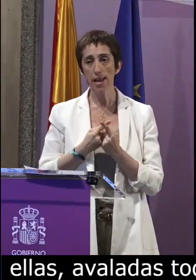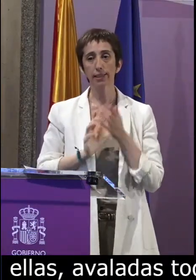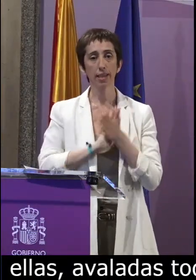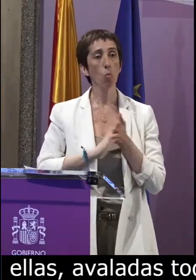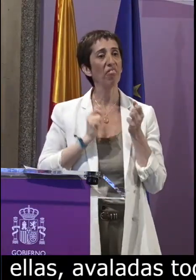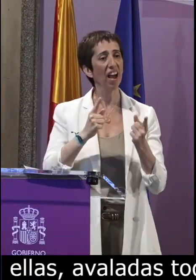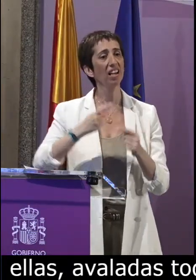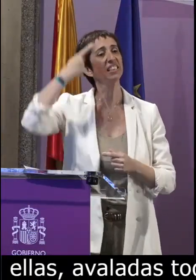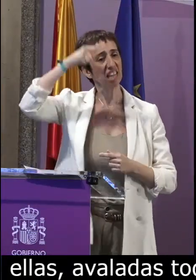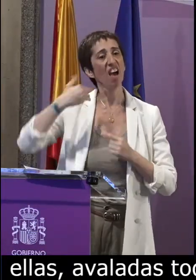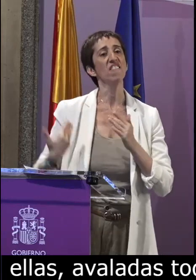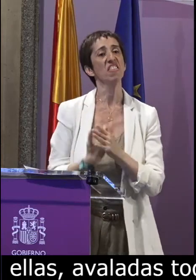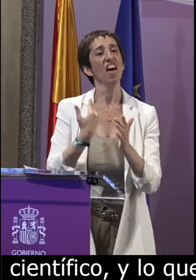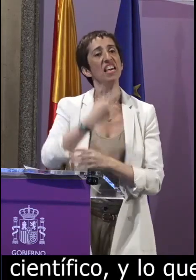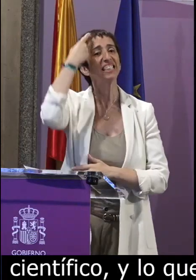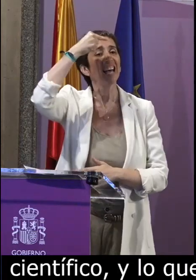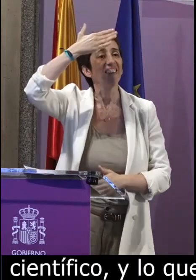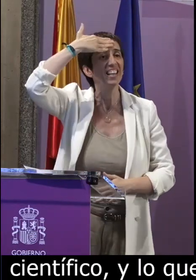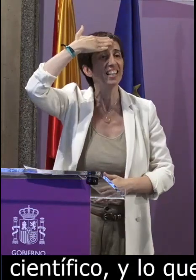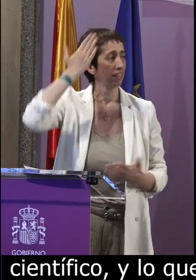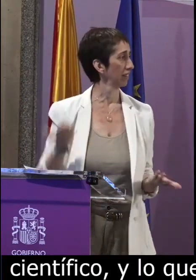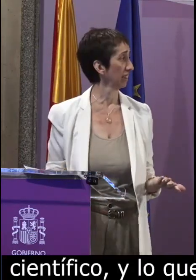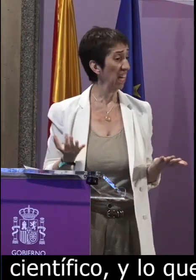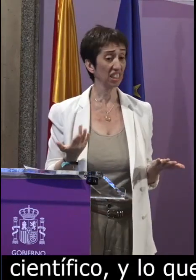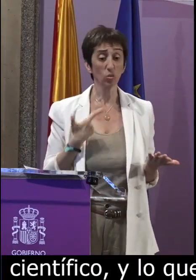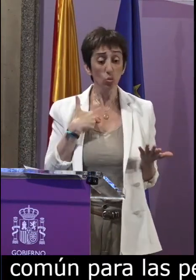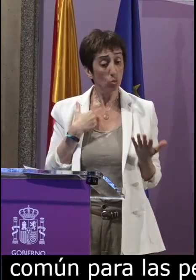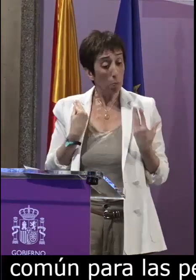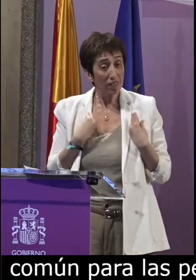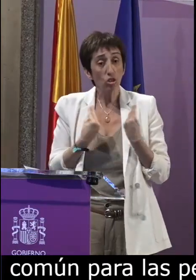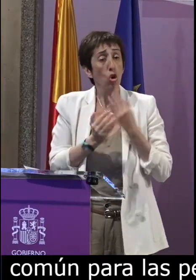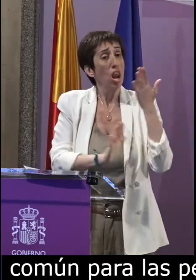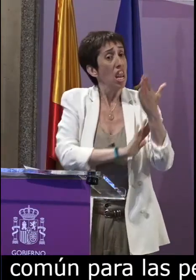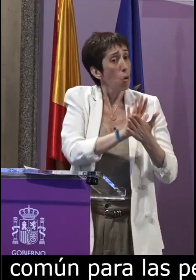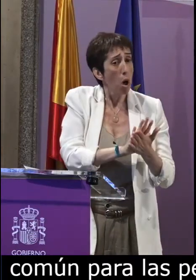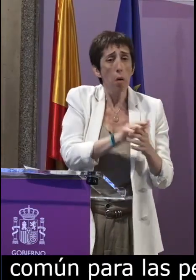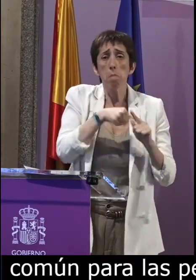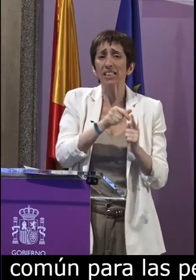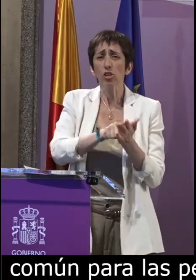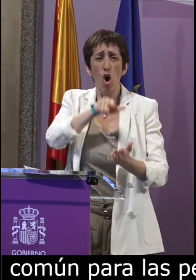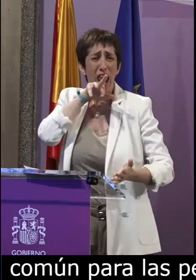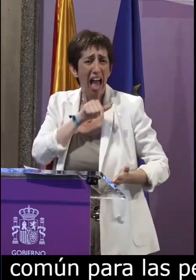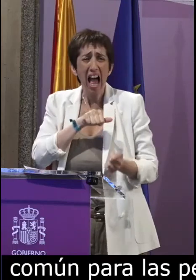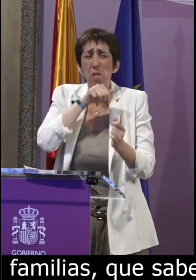personas sordas y nuestras familias que sabemos lo que nos aporta la lengua de signos en nuestro día a día